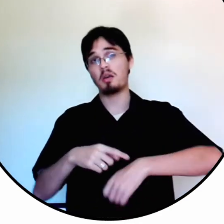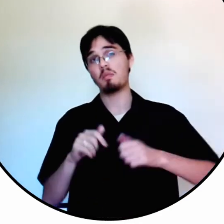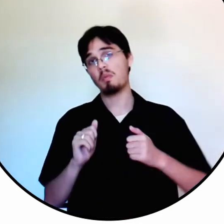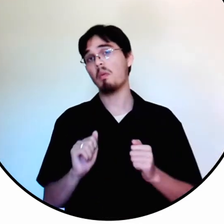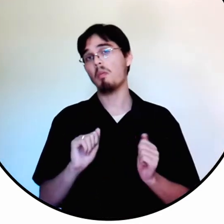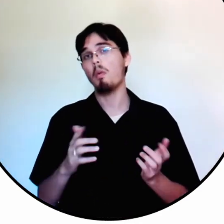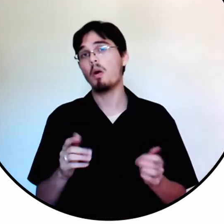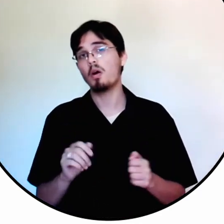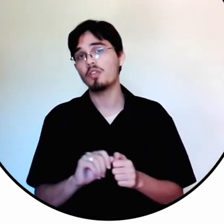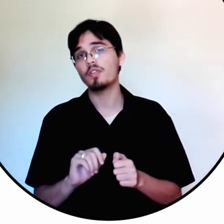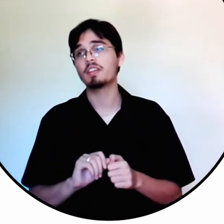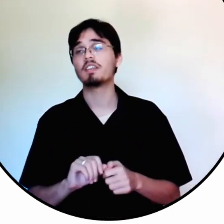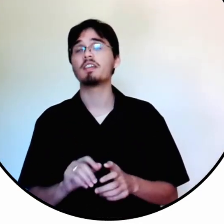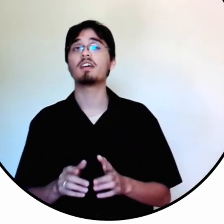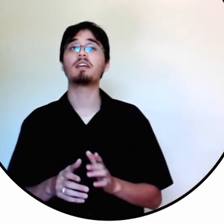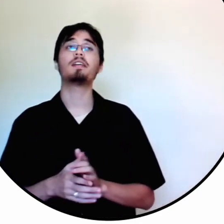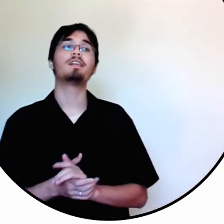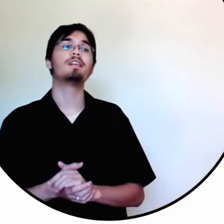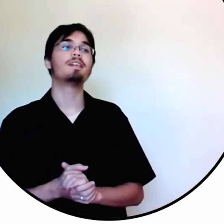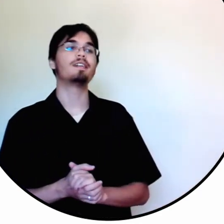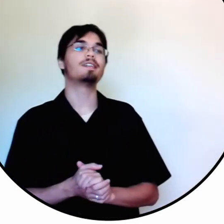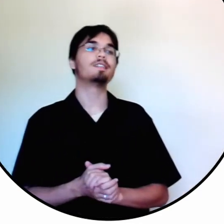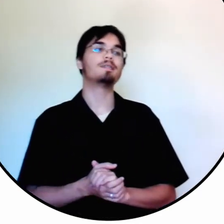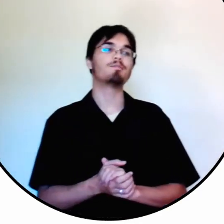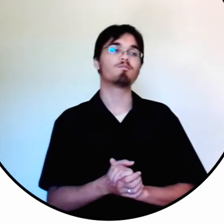Continua, porque esse é o tempo que eu tenho, que eu posso fazer.